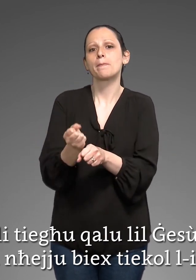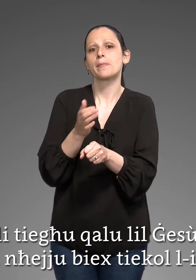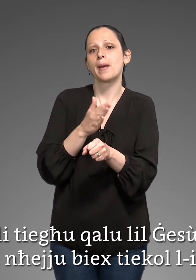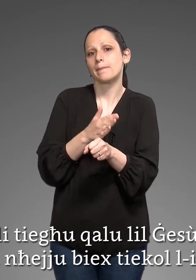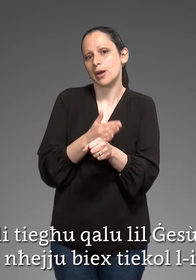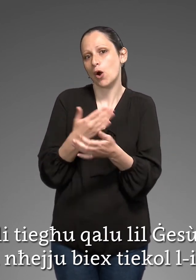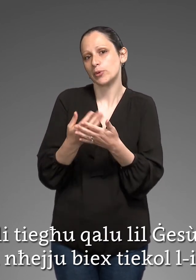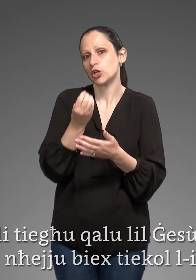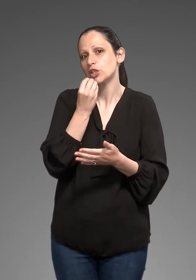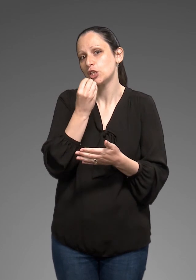tijekollik la tal-eit